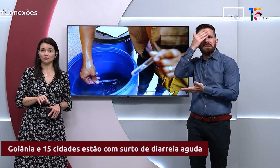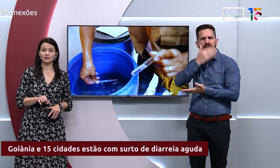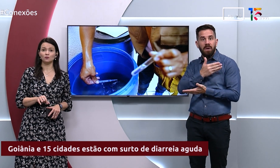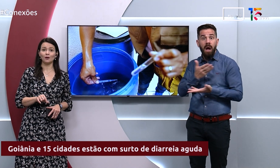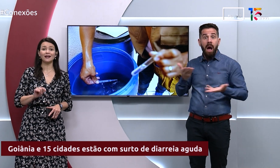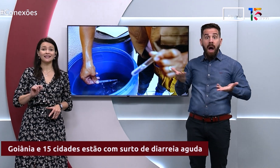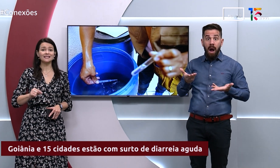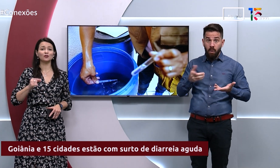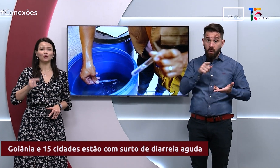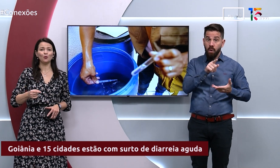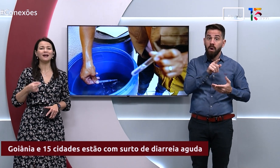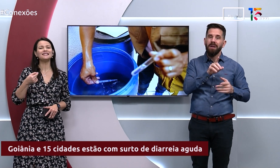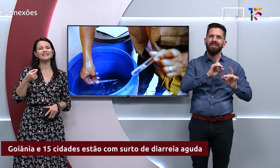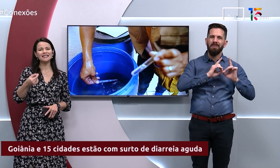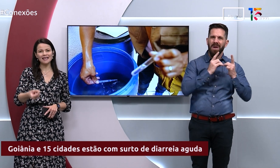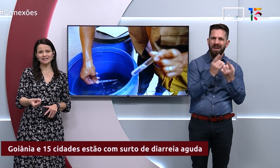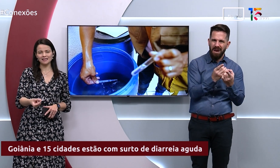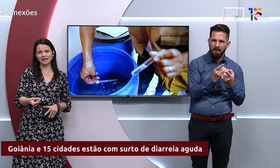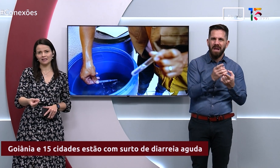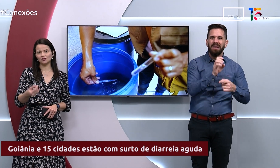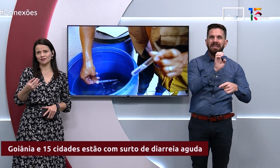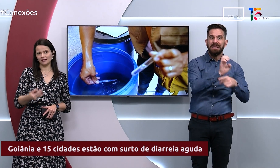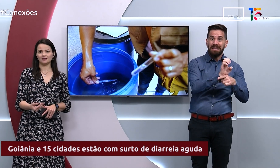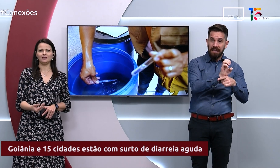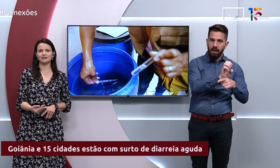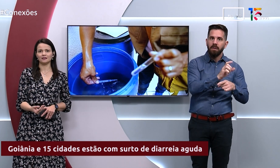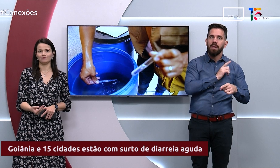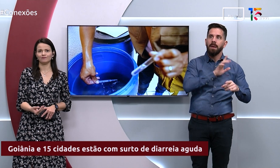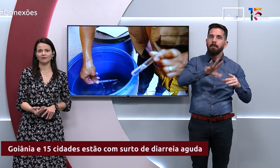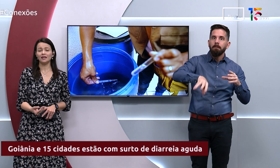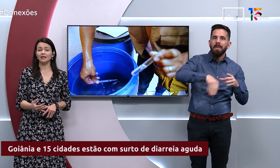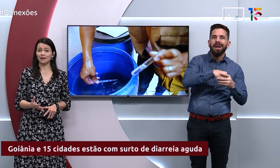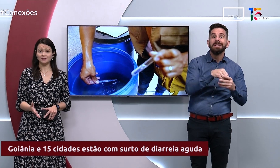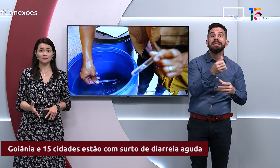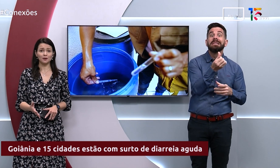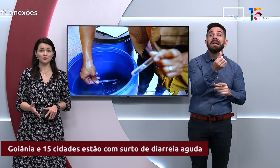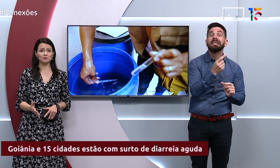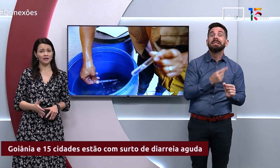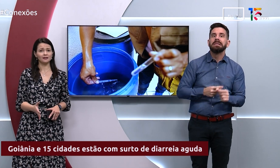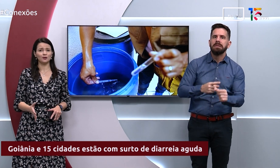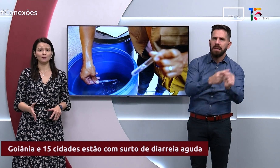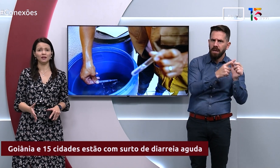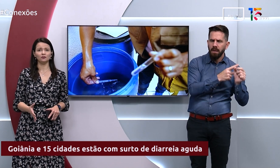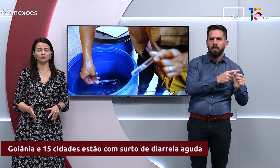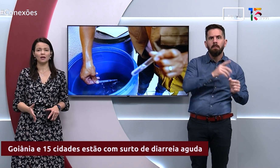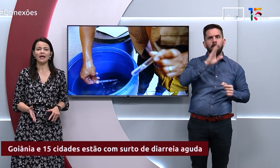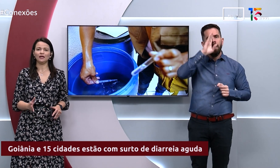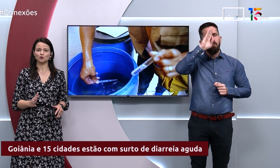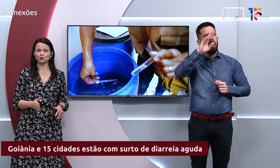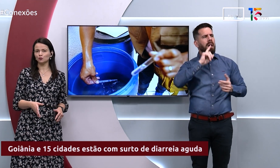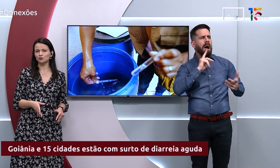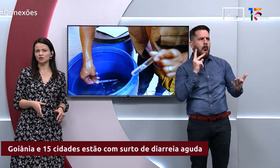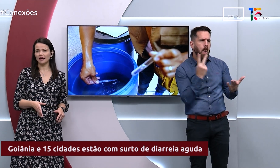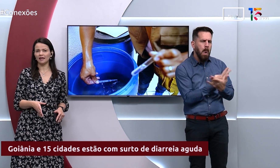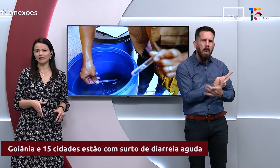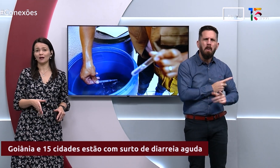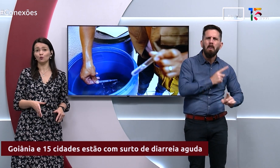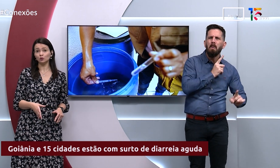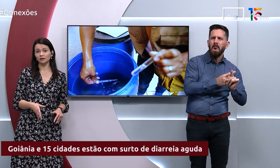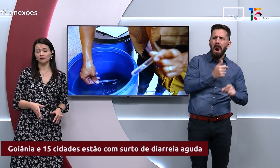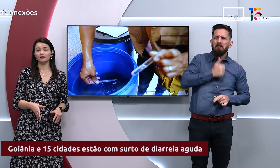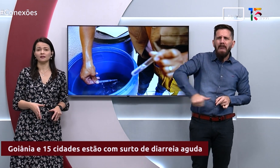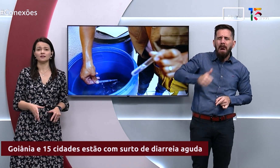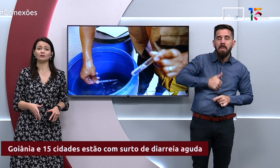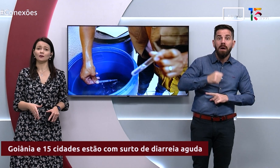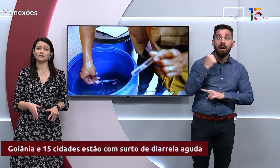Departamento Estadual acrescentou mais 6 cidades nessa lista. E a principal suspeita até o momento é que o surto de diarreia